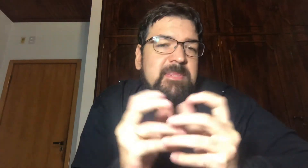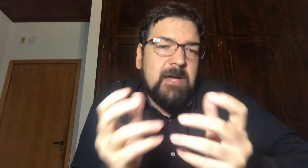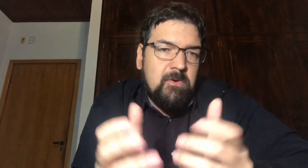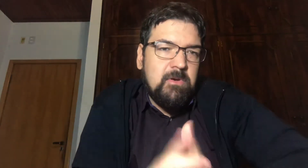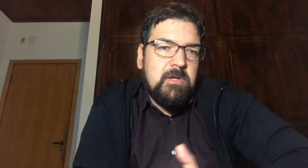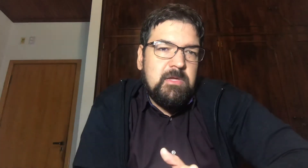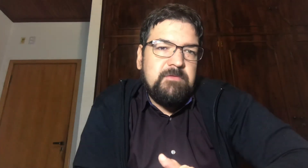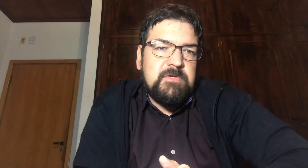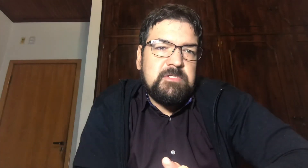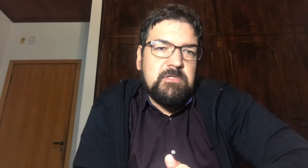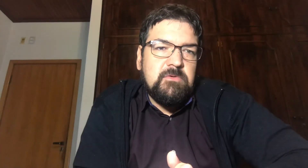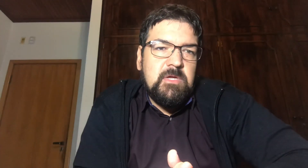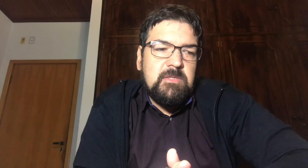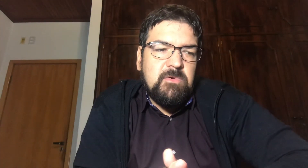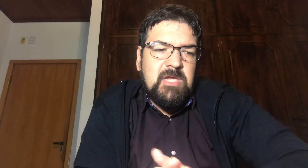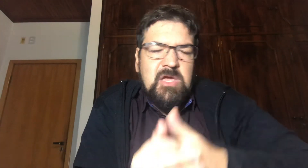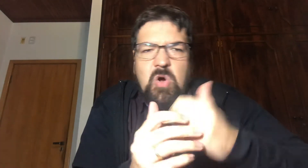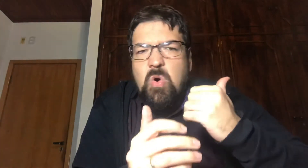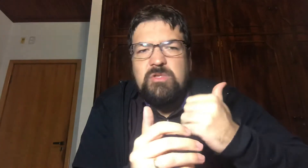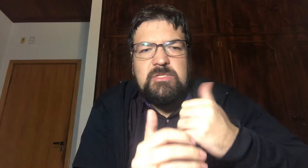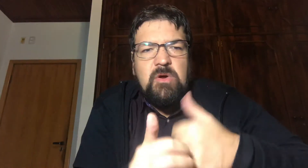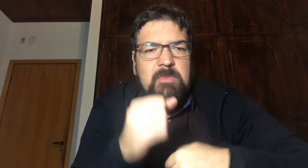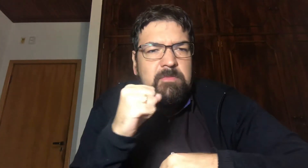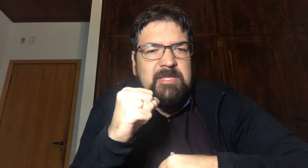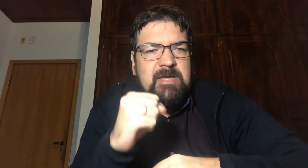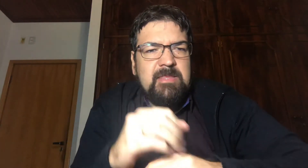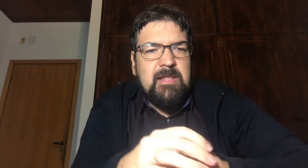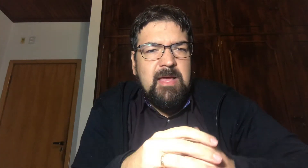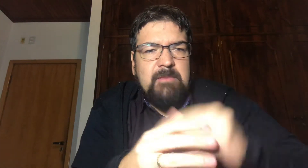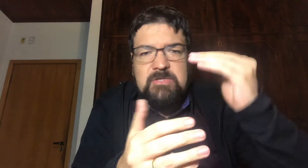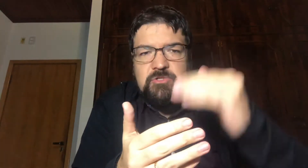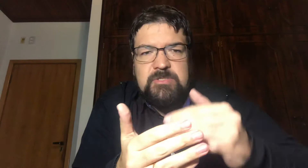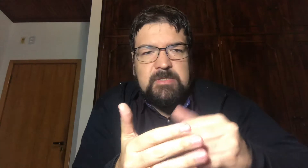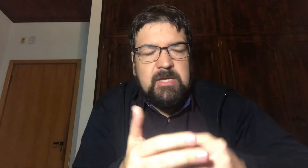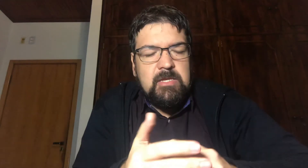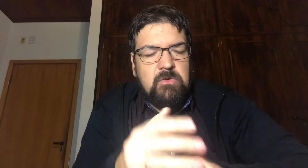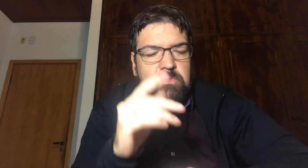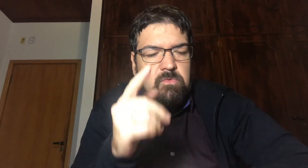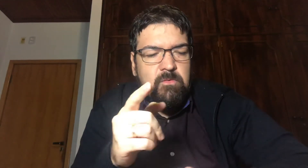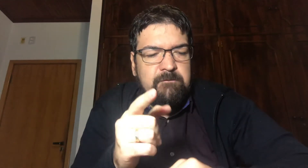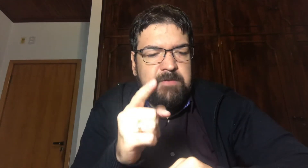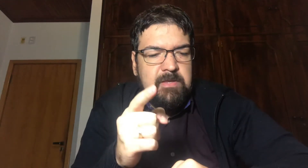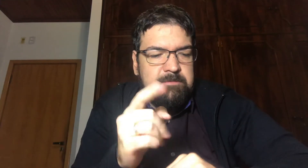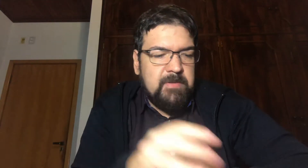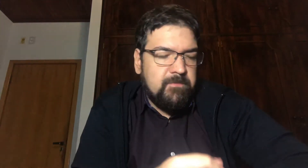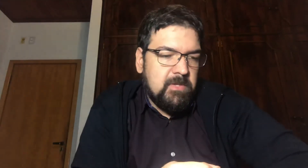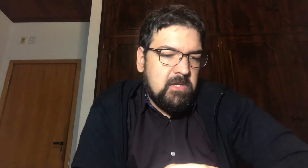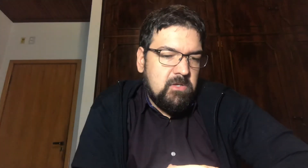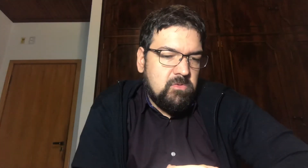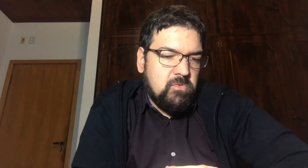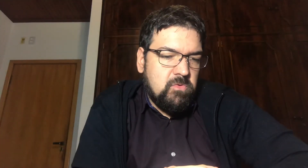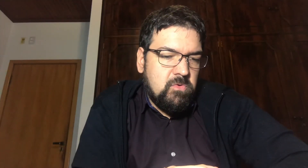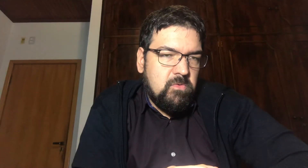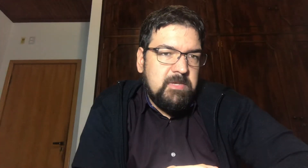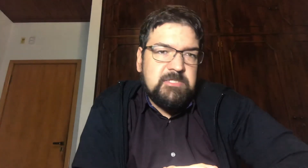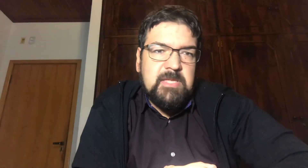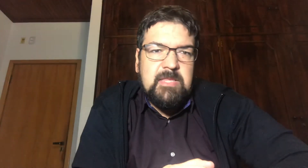capital investido Tá ok? Ontem deu uma aumentada lá Mas hoje caiu O Felipe do Bitnada